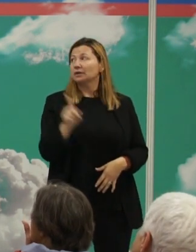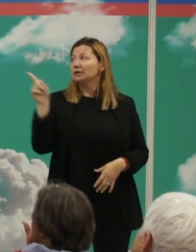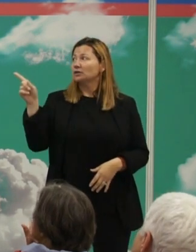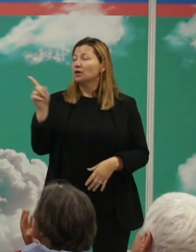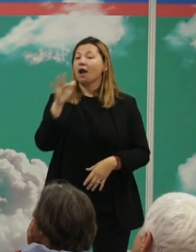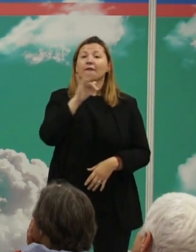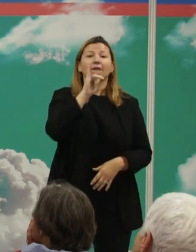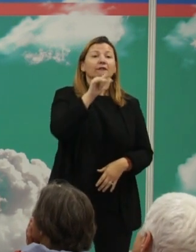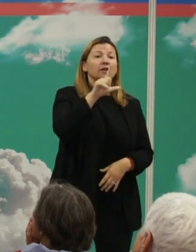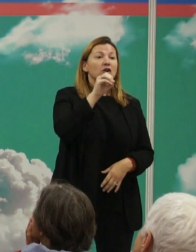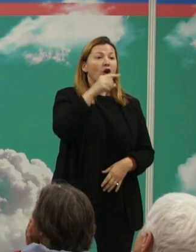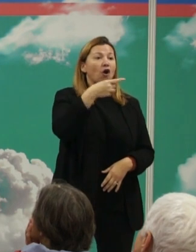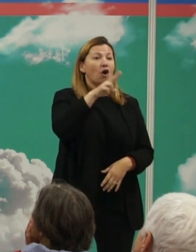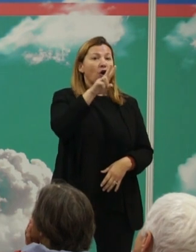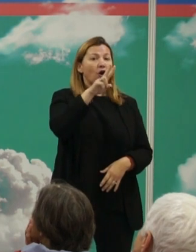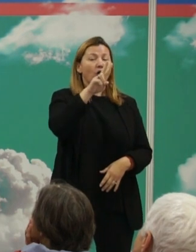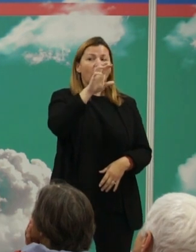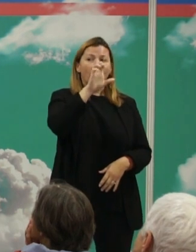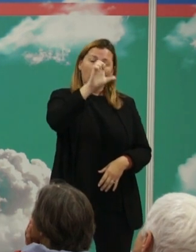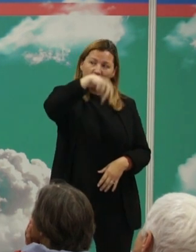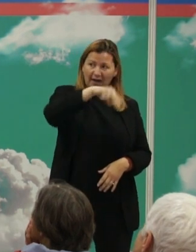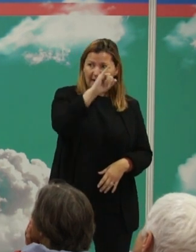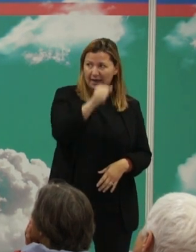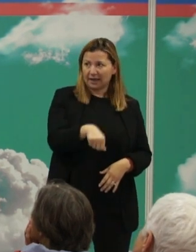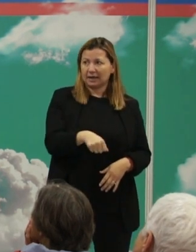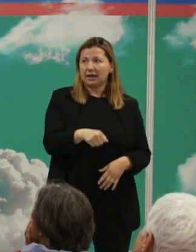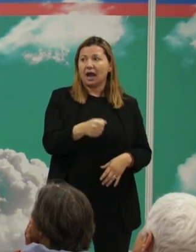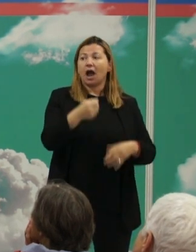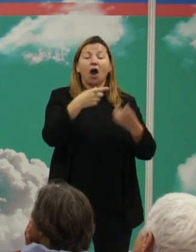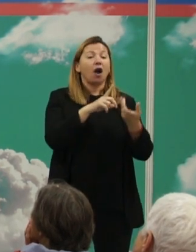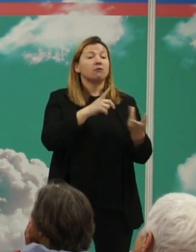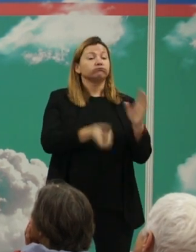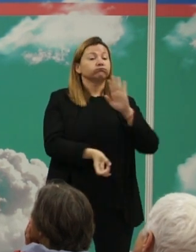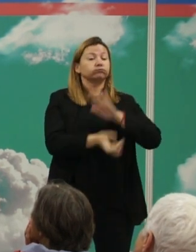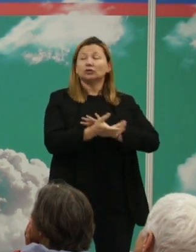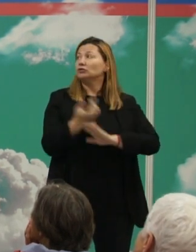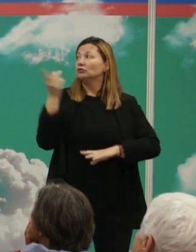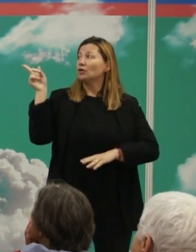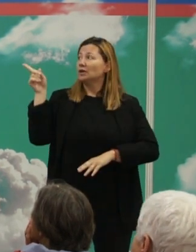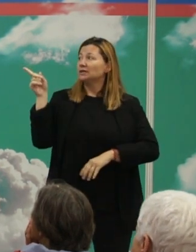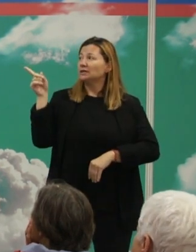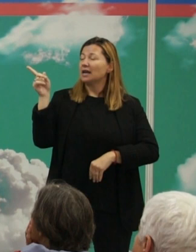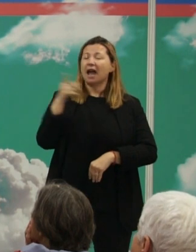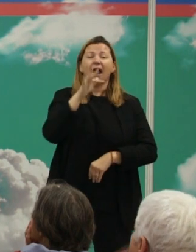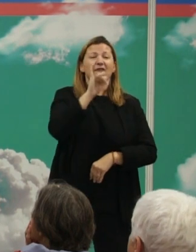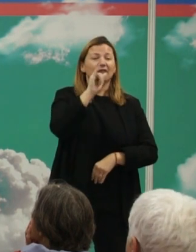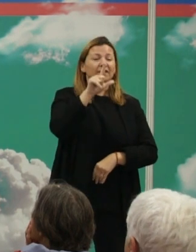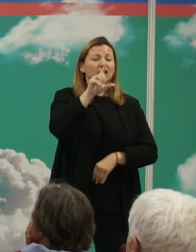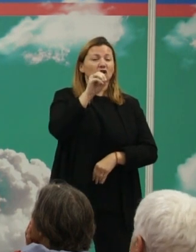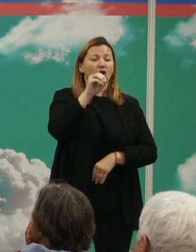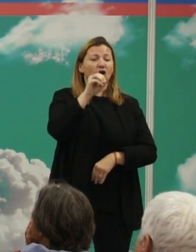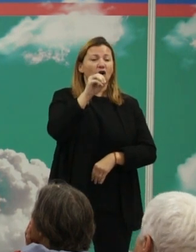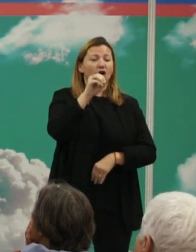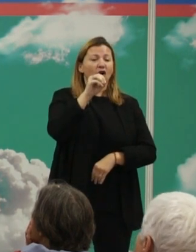filogenia utilizando obviamente las constituciones genéticas y el parecido genético y esta la filogenia es una hipótesis